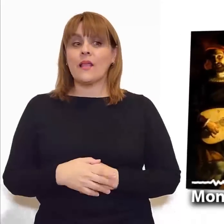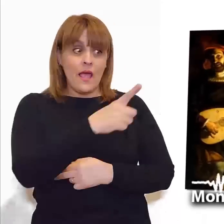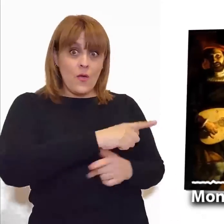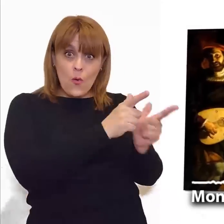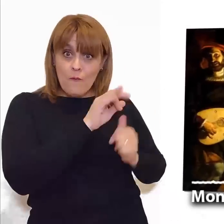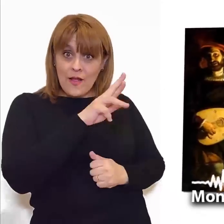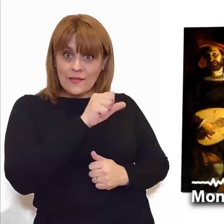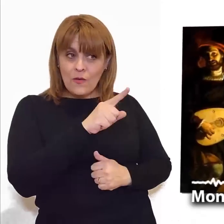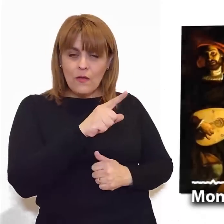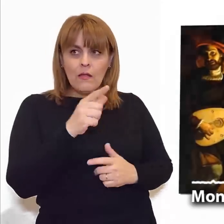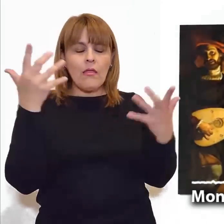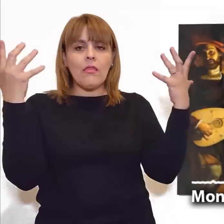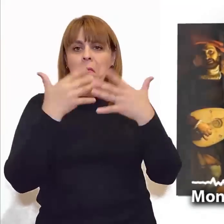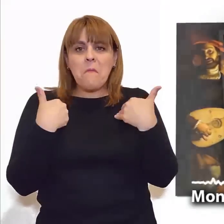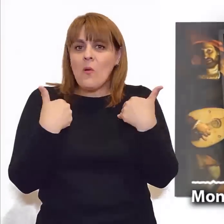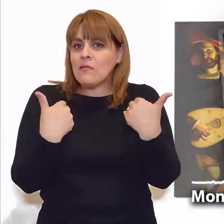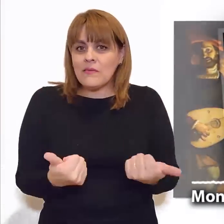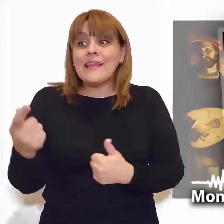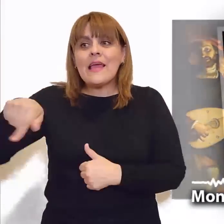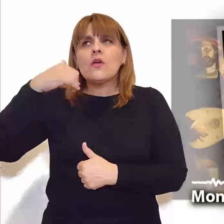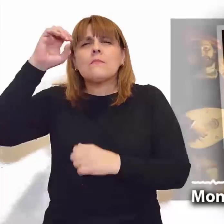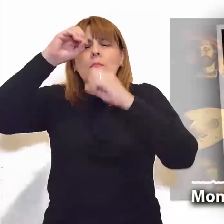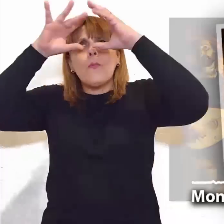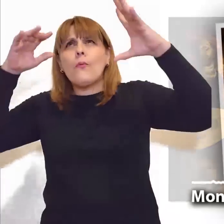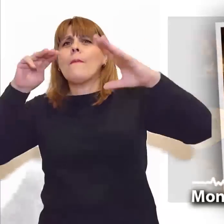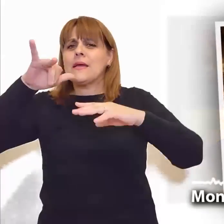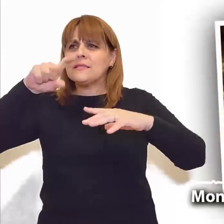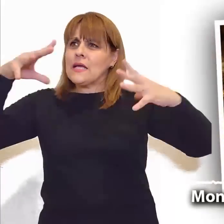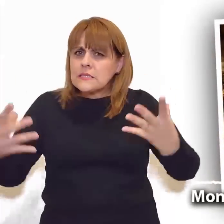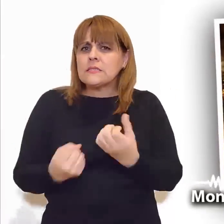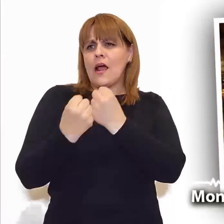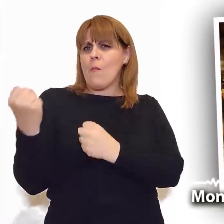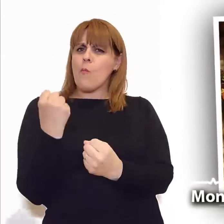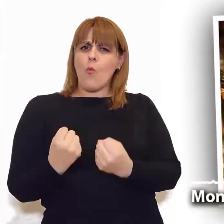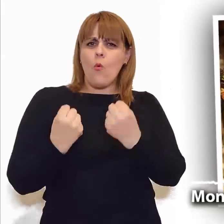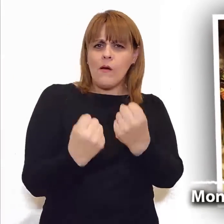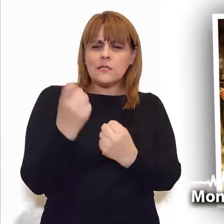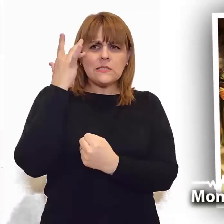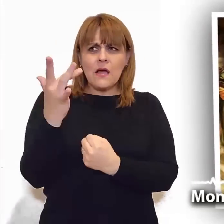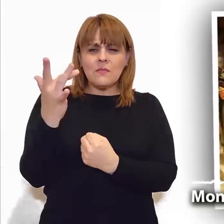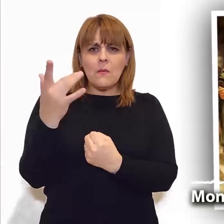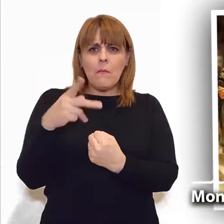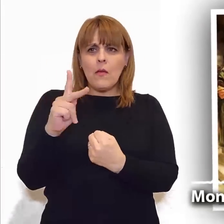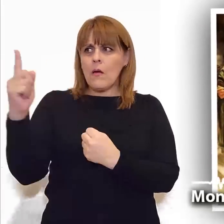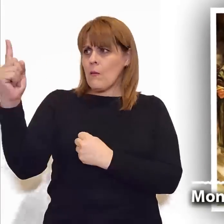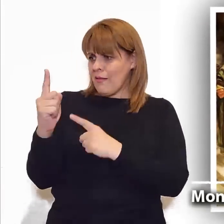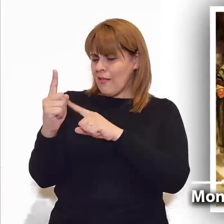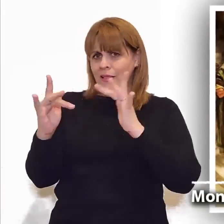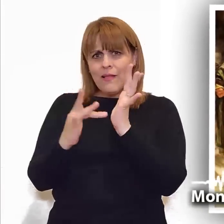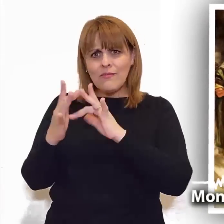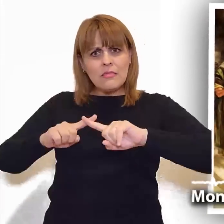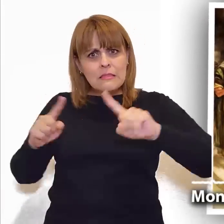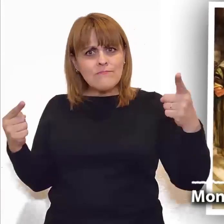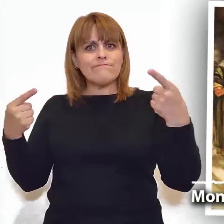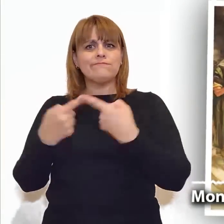total. Es un amor de Padre con corazón de Madre. ¿Una religión fácil donde el amor de Dios